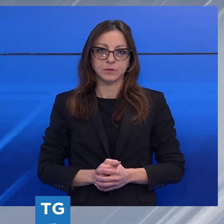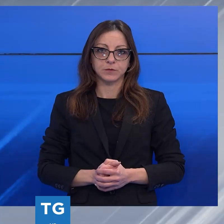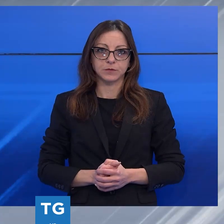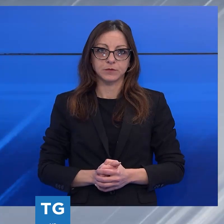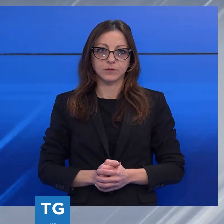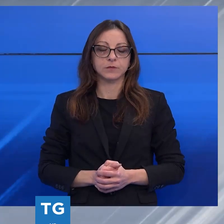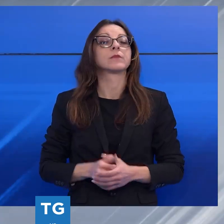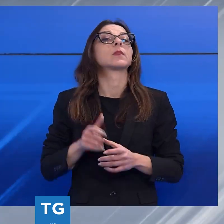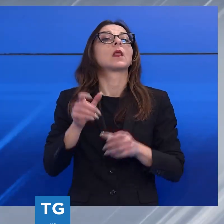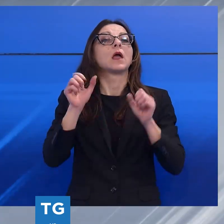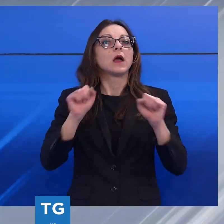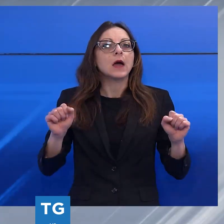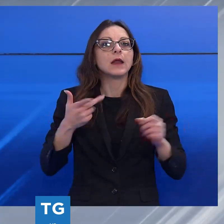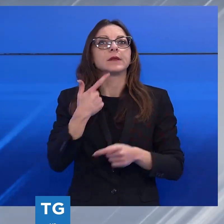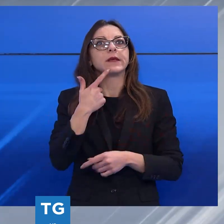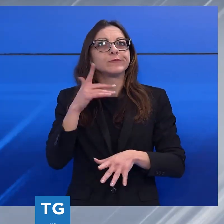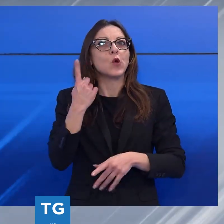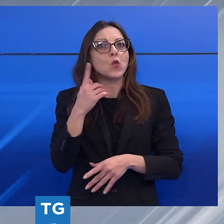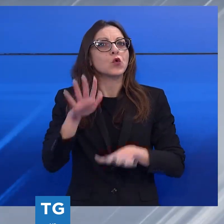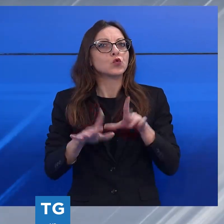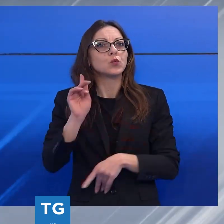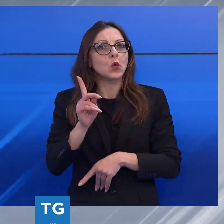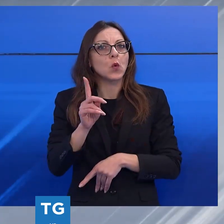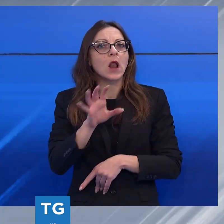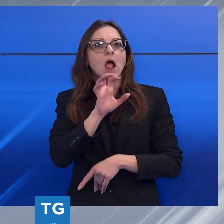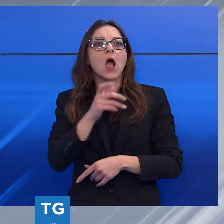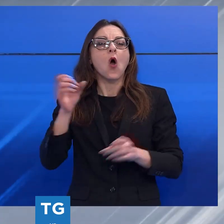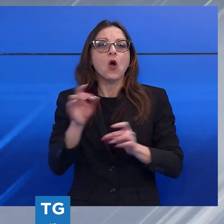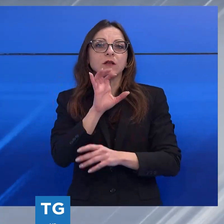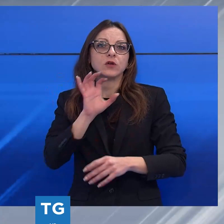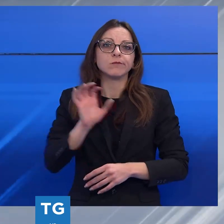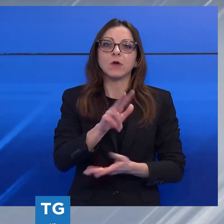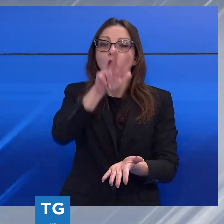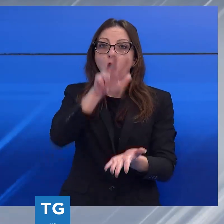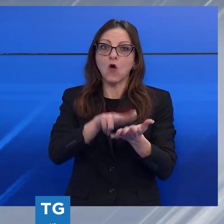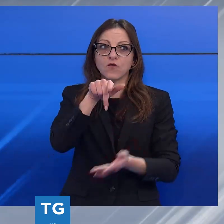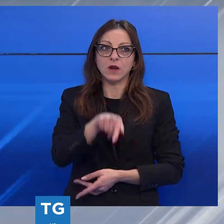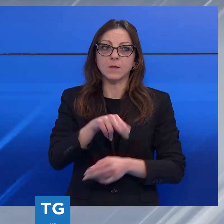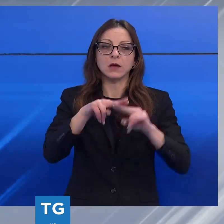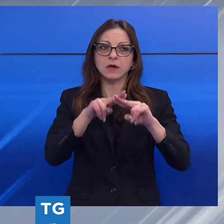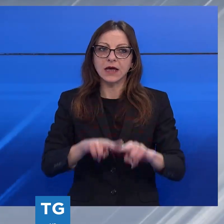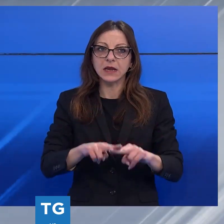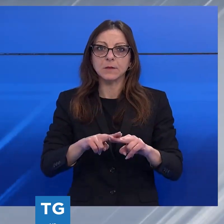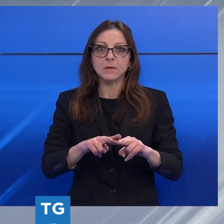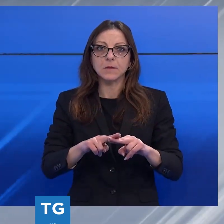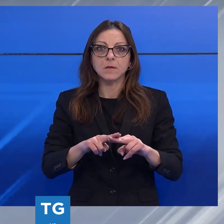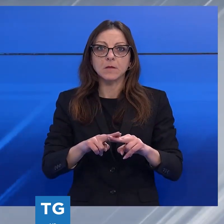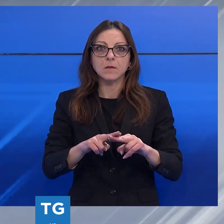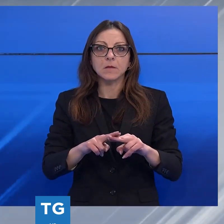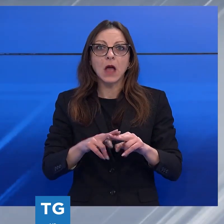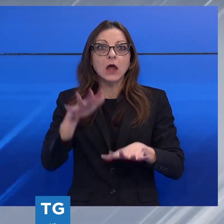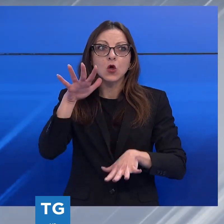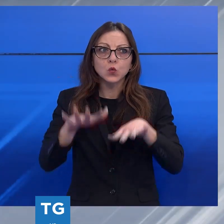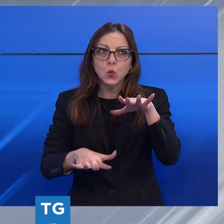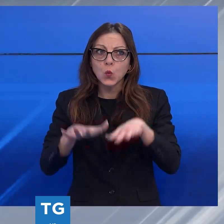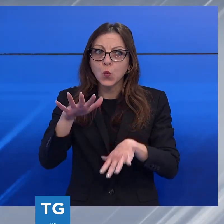giudiziari dovessero confermare l'effettività dell'accusa verso i due ragazzi, rimarrebbe comunque il mistero ed anche la preoccupazione per